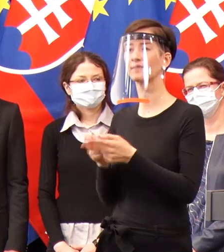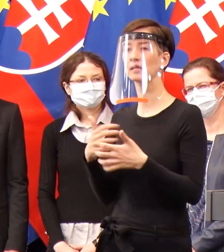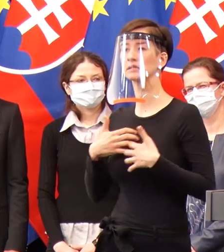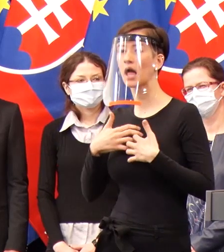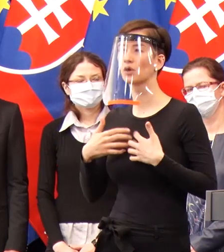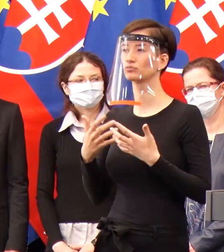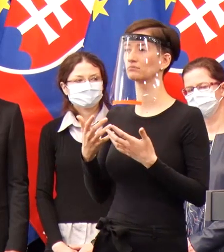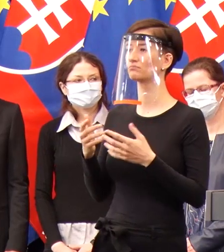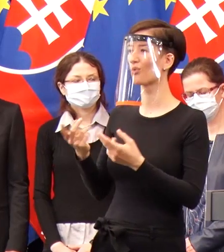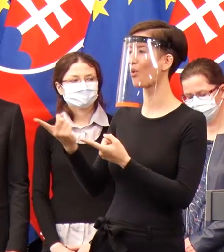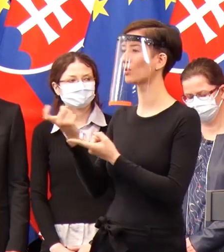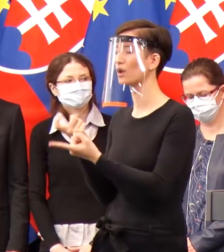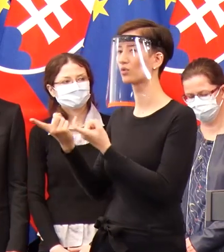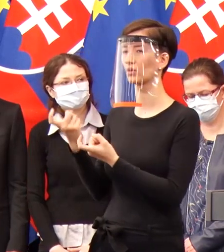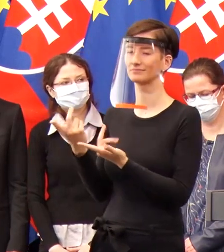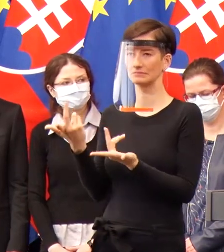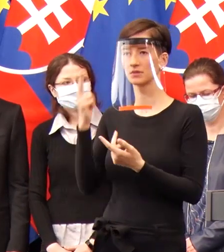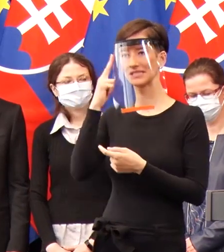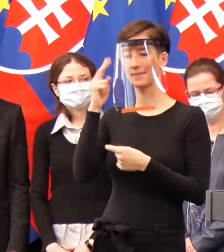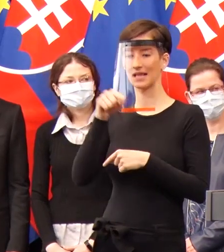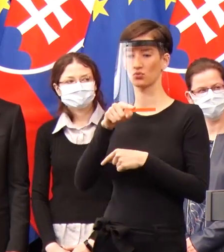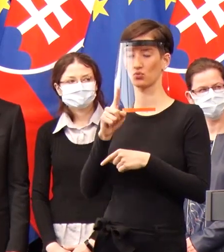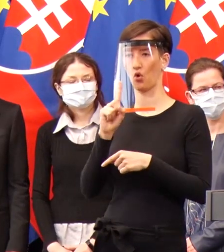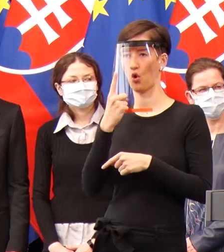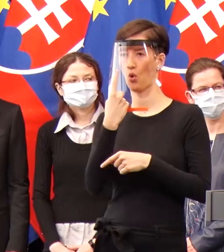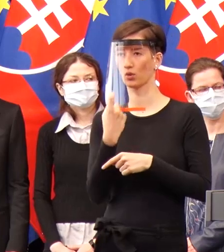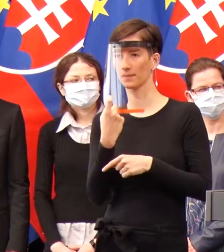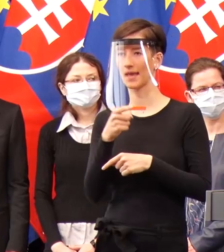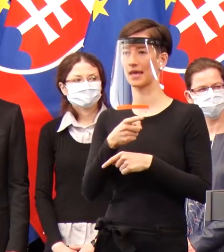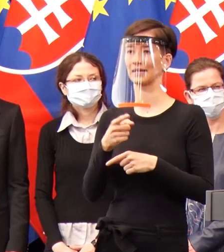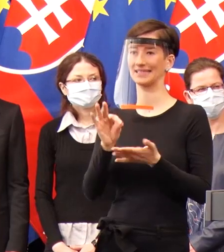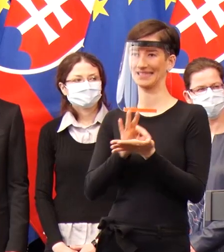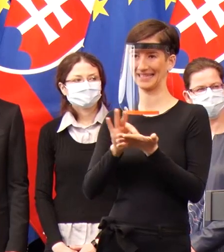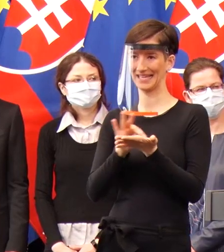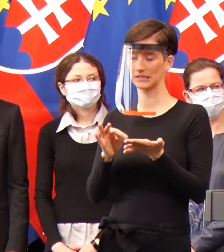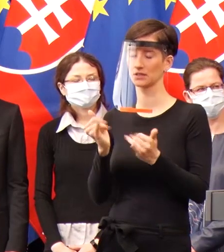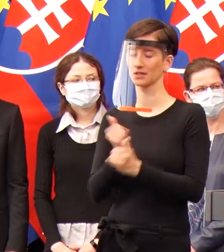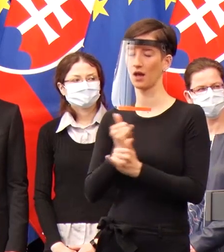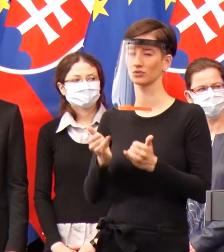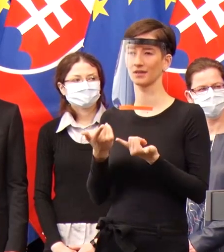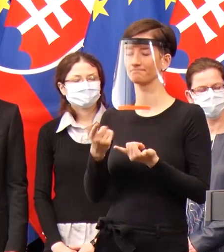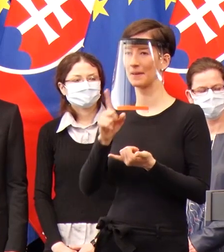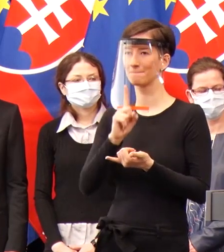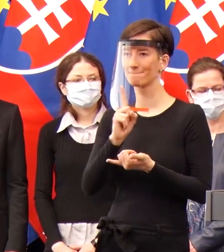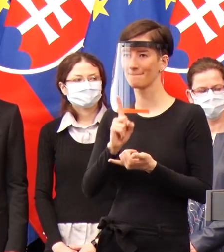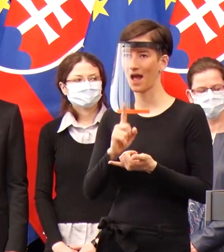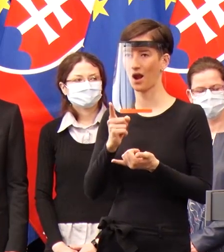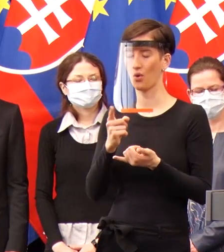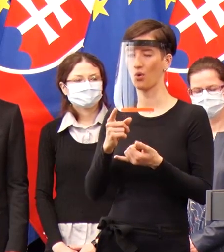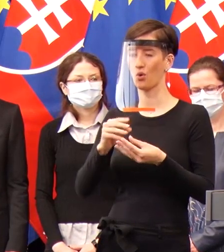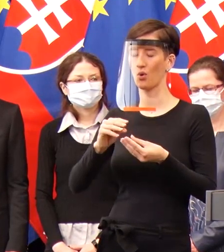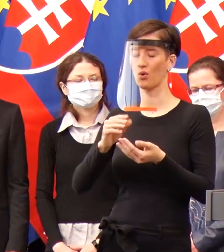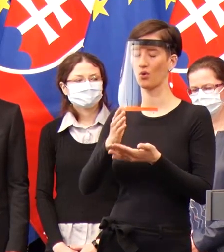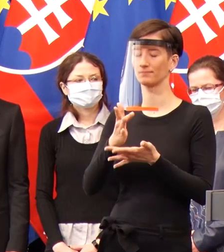Áno, aj tieto odberové testy sú nedostatkovým tovarom, ale spoločným úsilím, či už